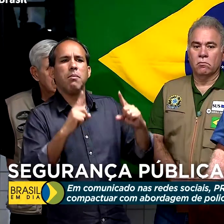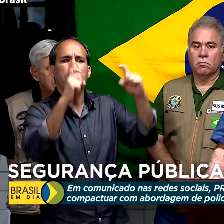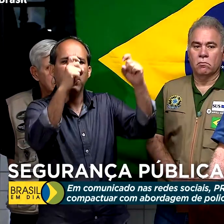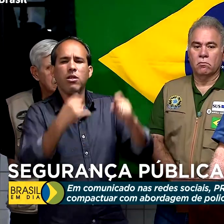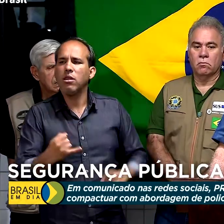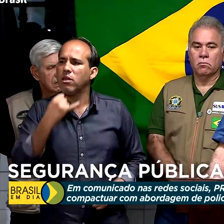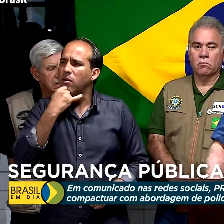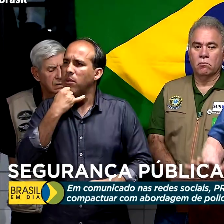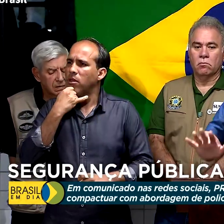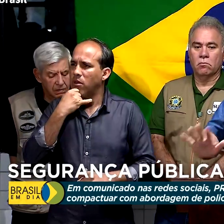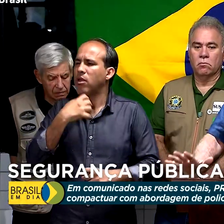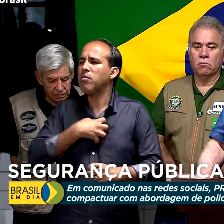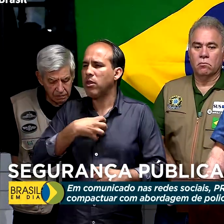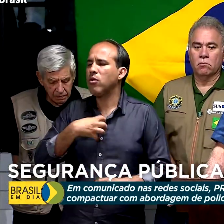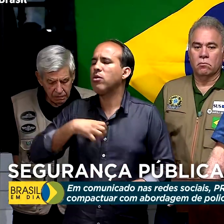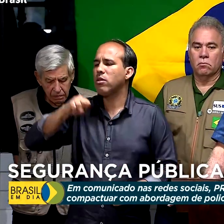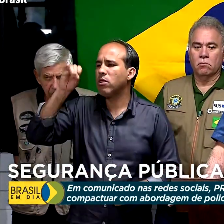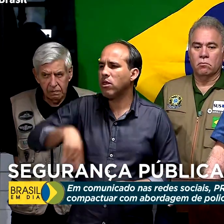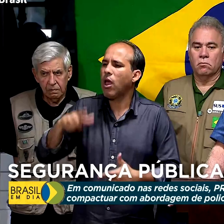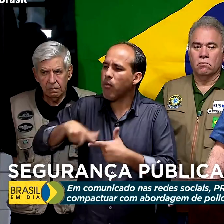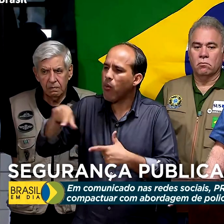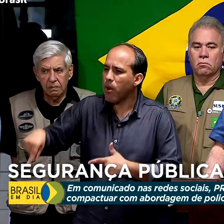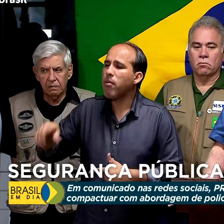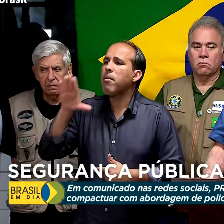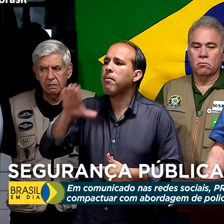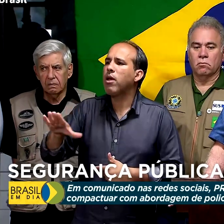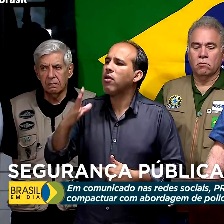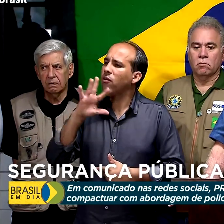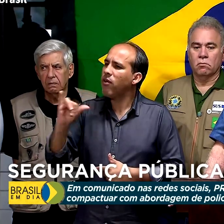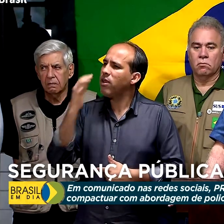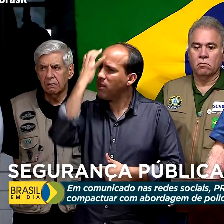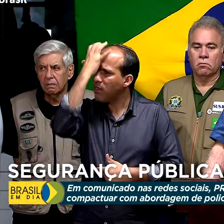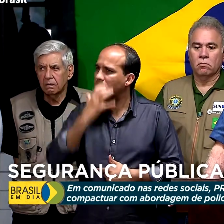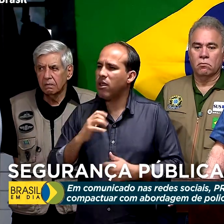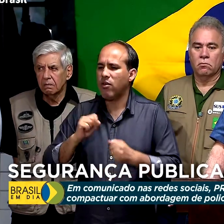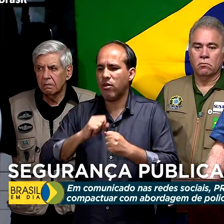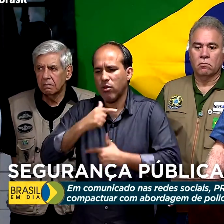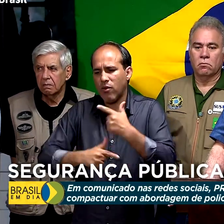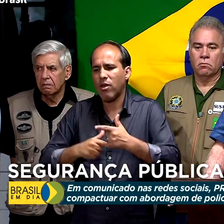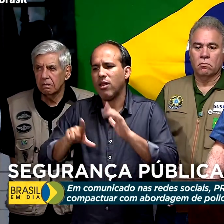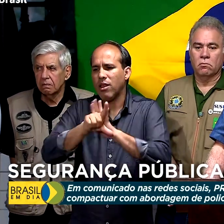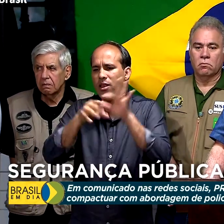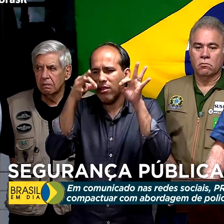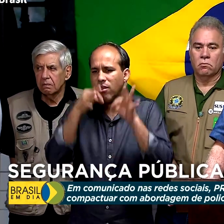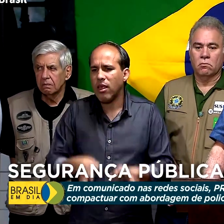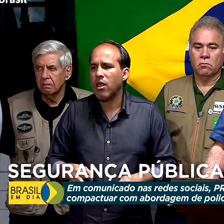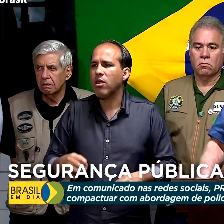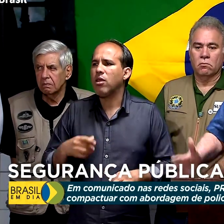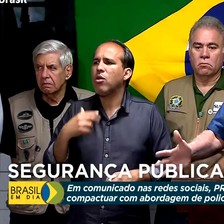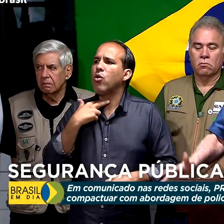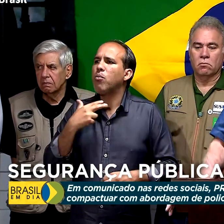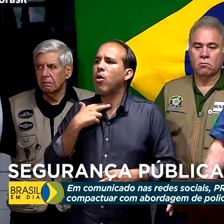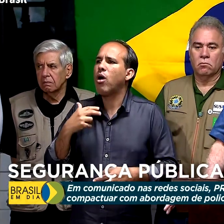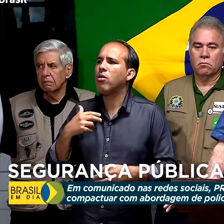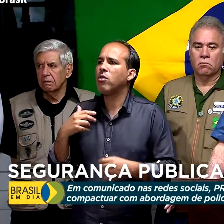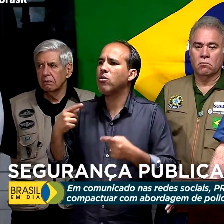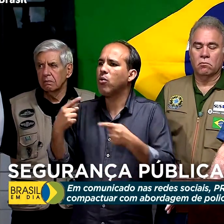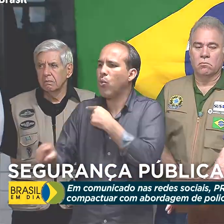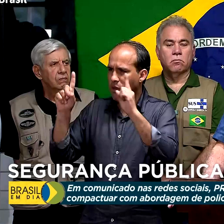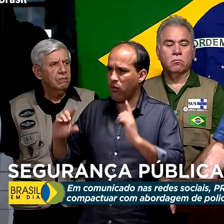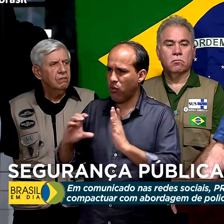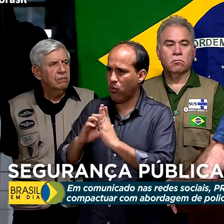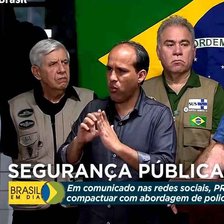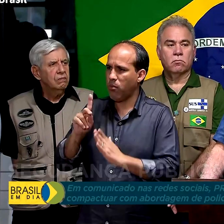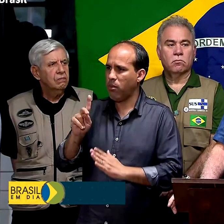Lamentamos o ocorrido e vamos com serenidade fazer o devido processo legal para não cometermos injustiça e fazermos de fato